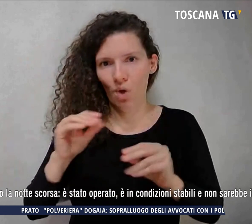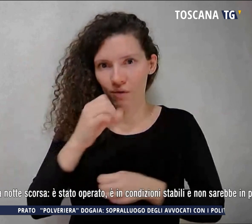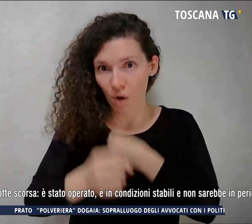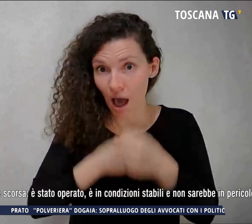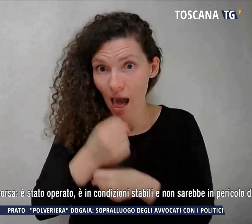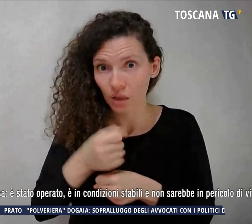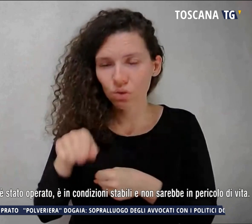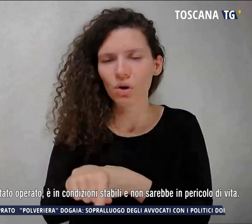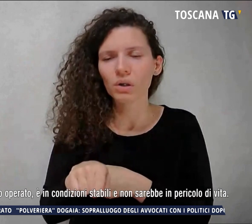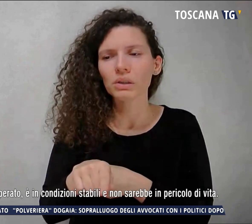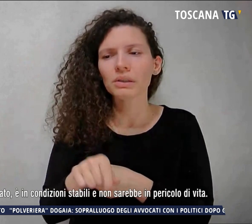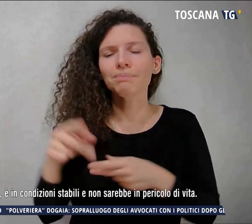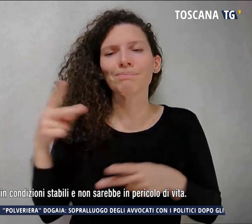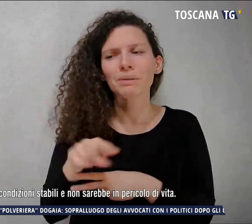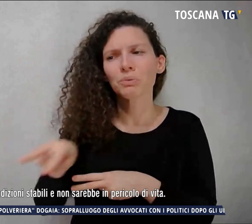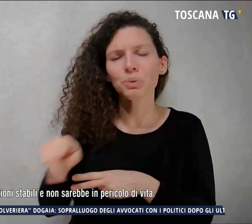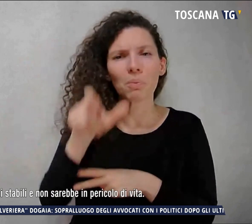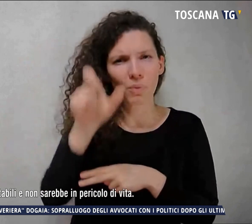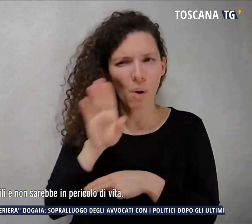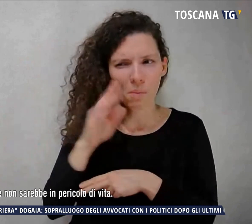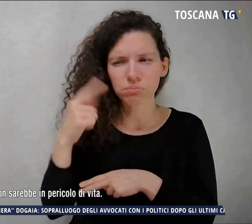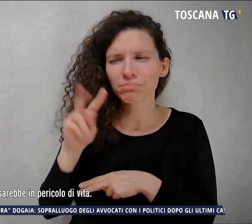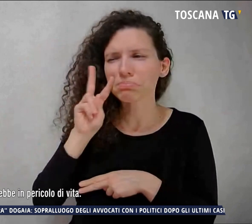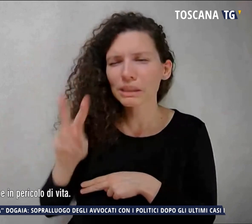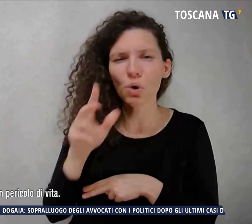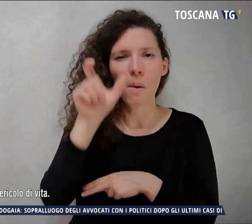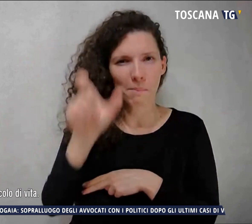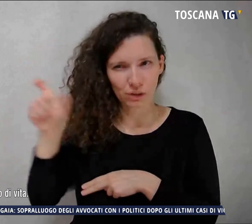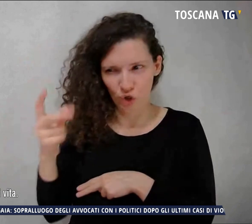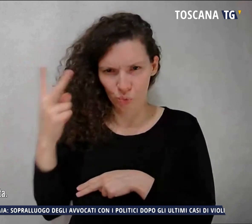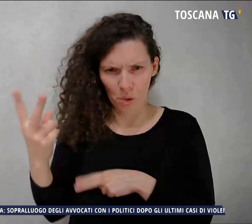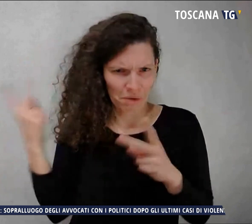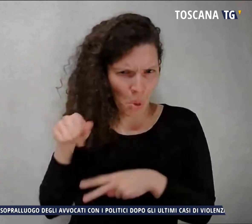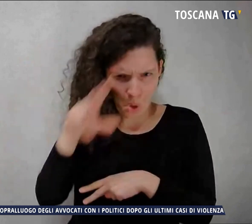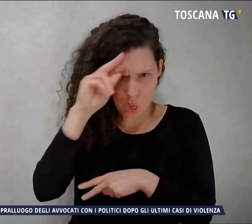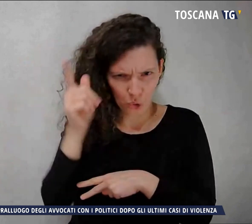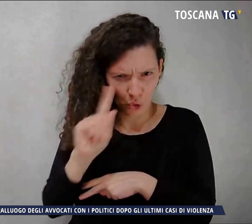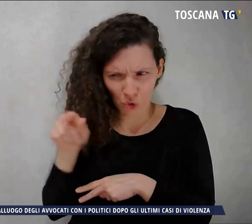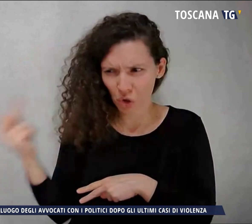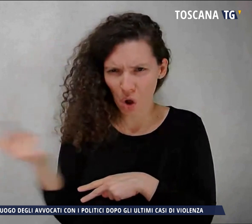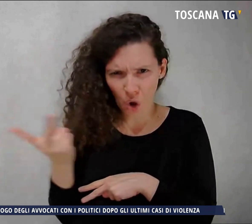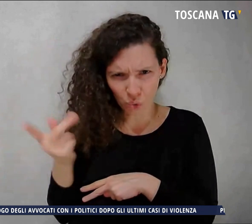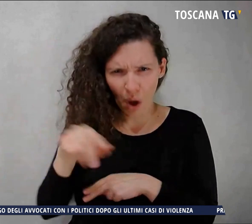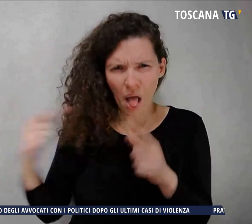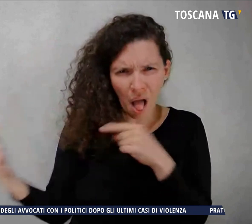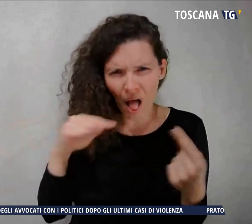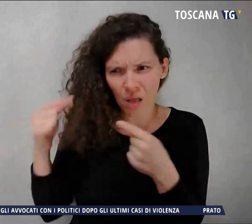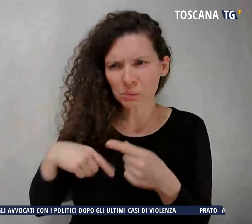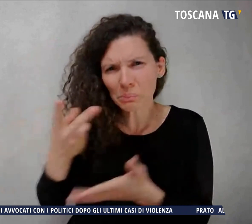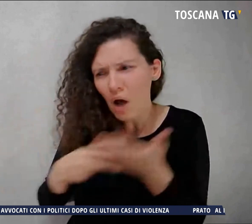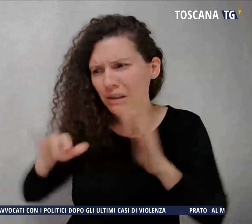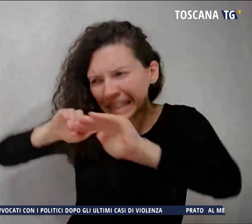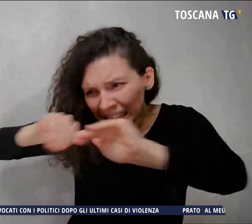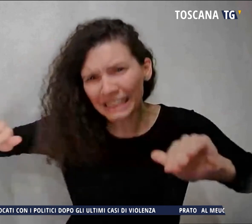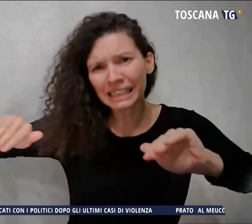per dividere due persone a lui sconosciute che stavano litigando tra loro, venendo però